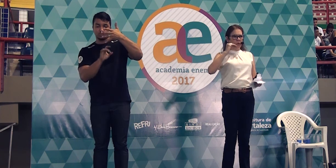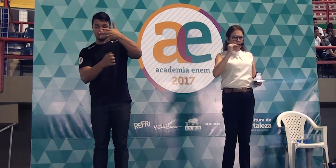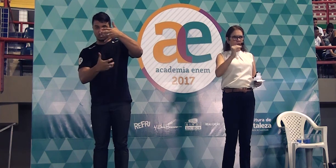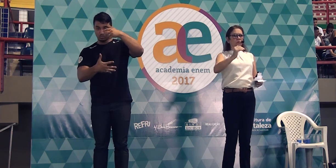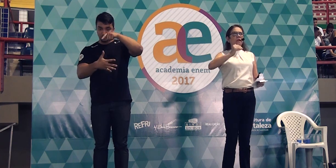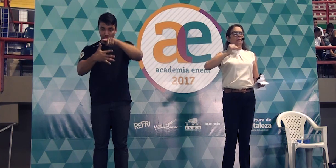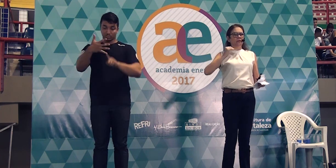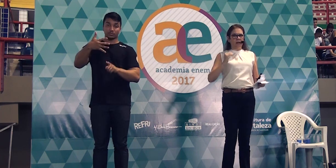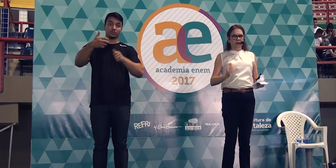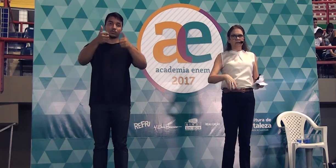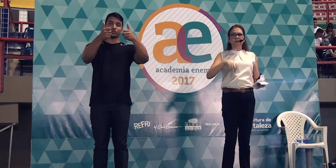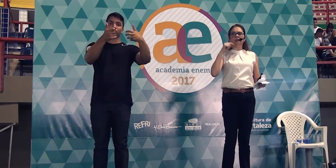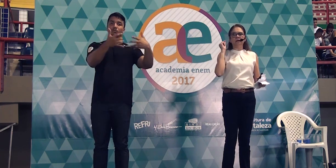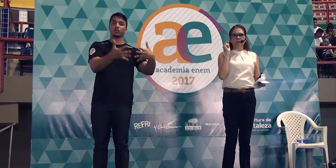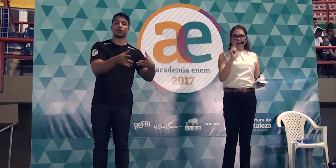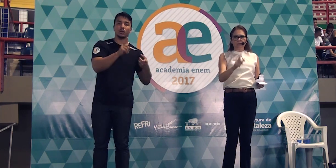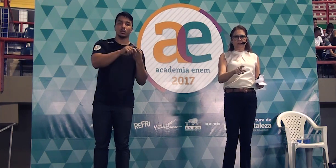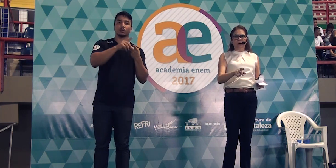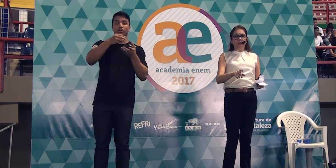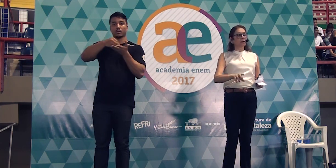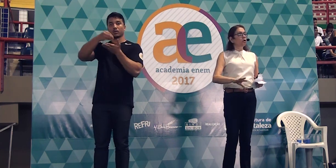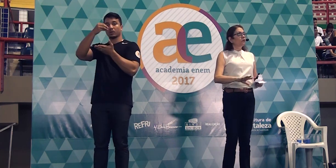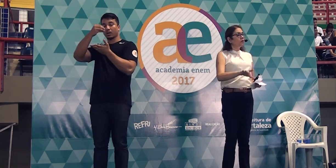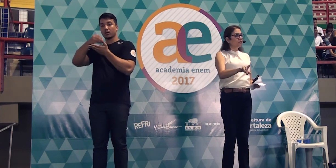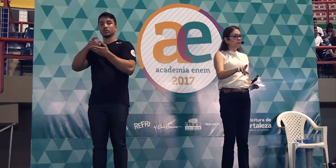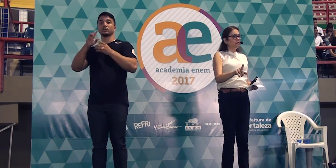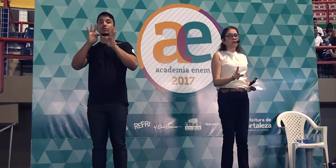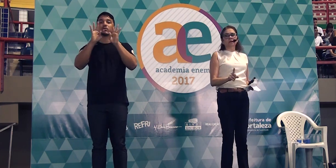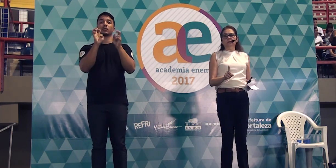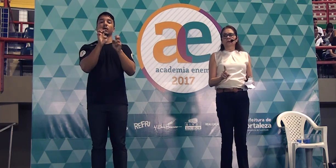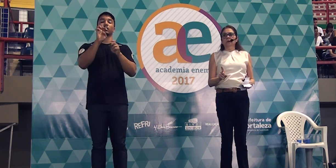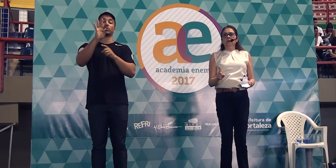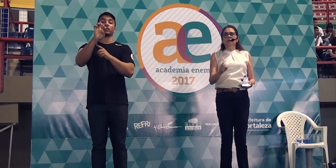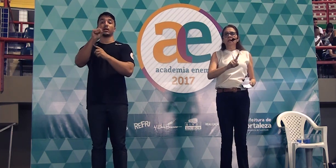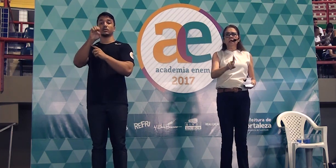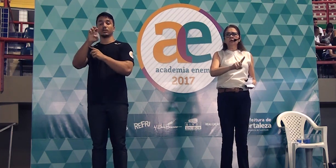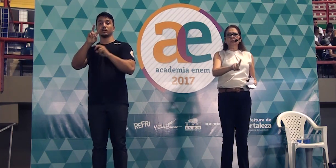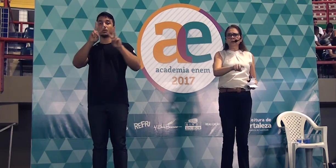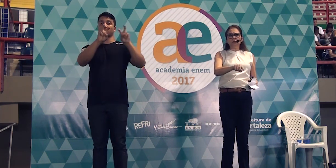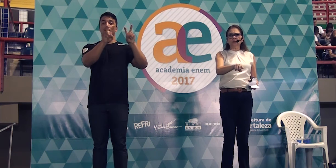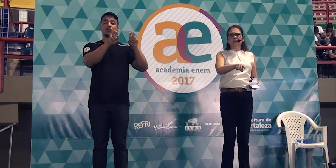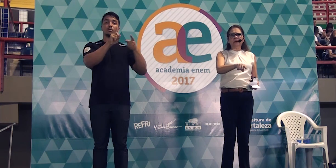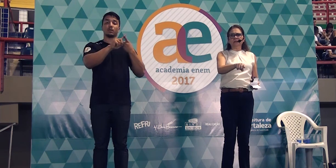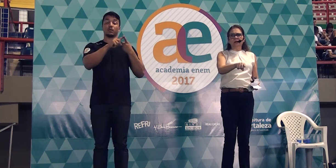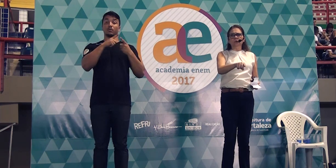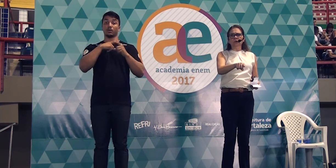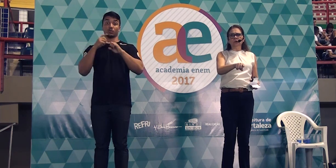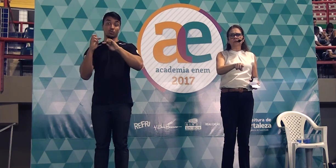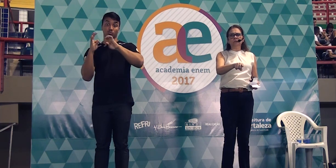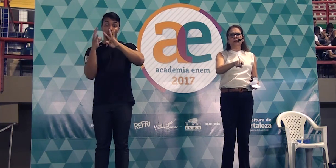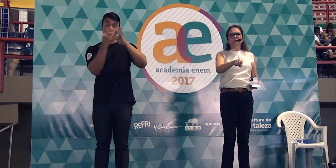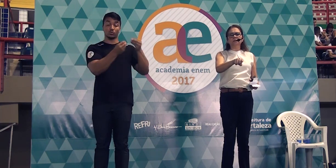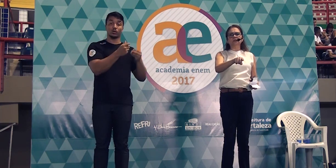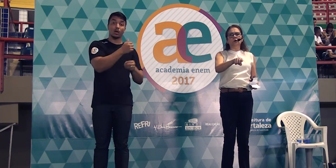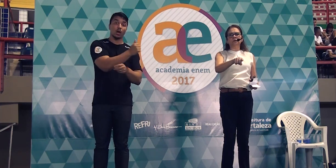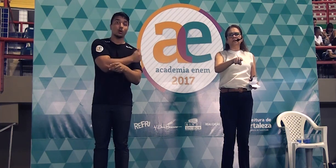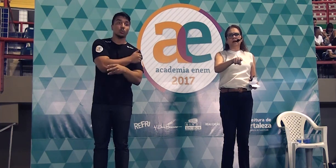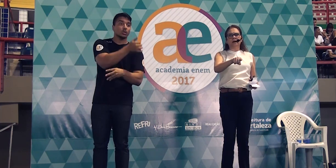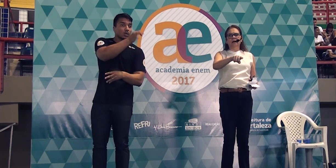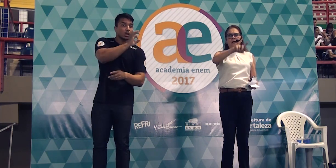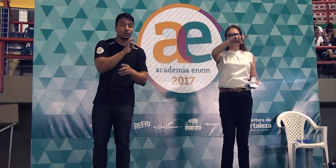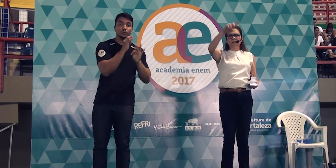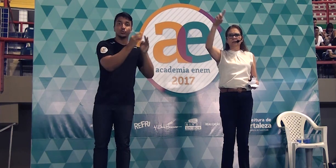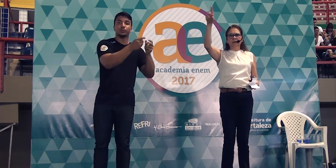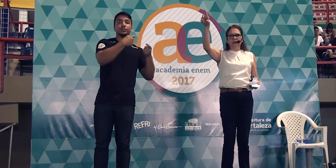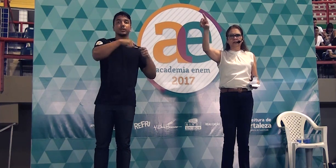parágrafo mostrando tema e tese, tem que pausar. Vocês viram que nenhum dos dez alunos precisou